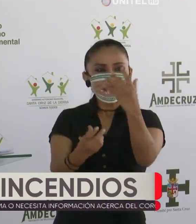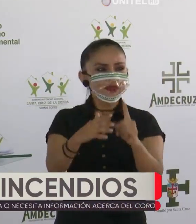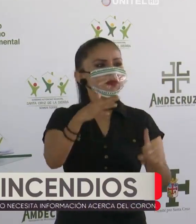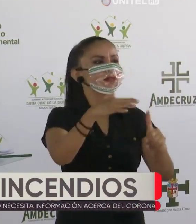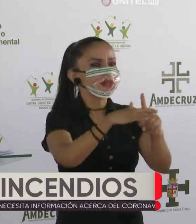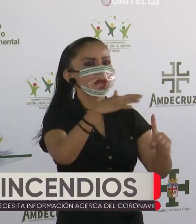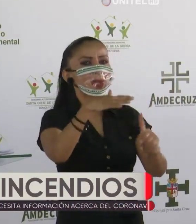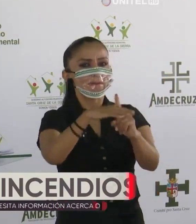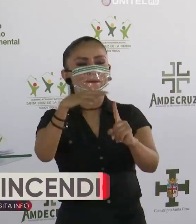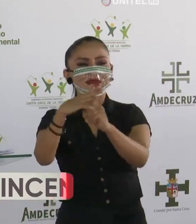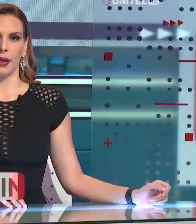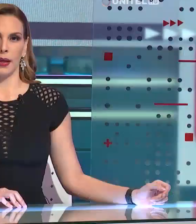presentando. ¡Gracias! ¡Gracias! ¡Gracias! ¡Gracias!